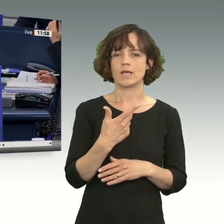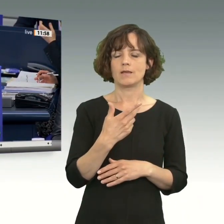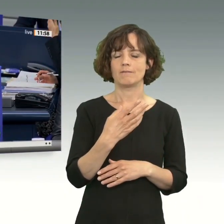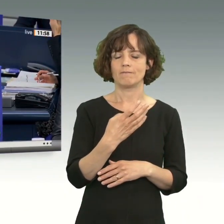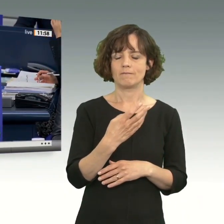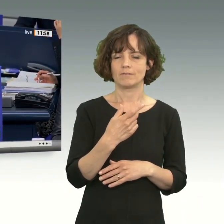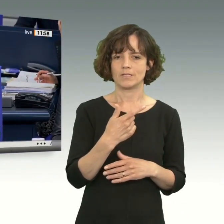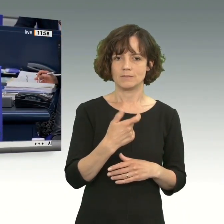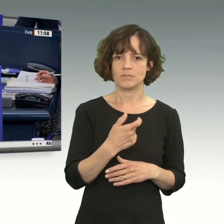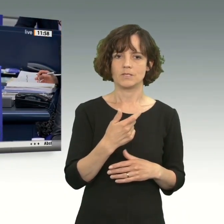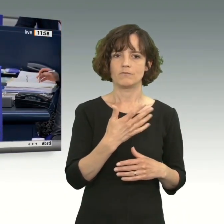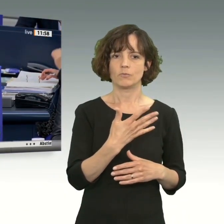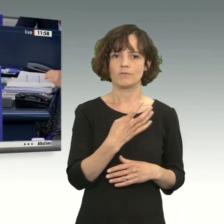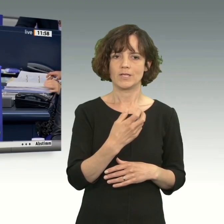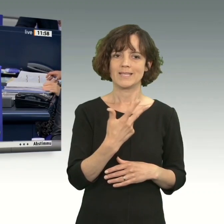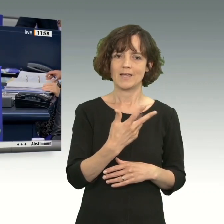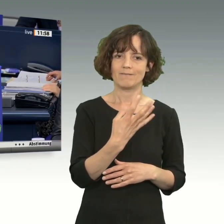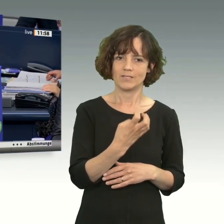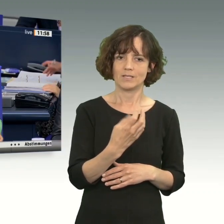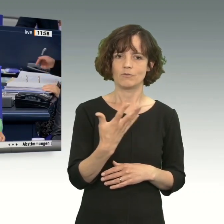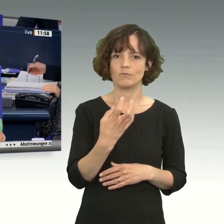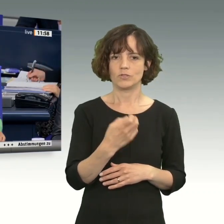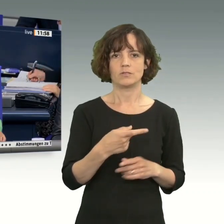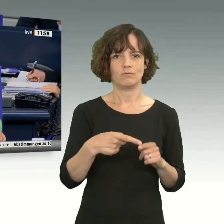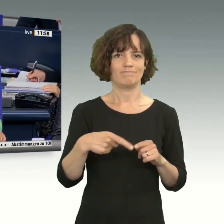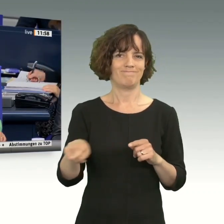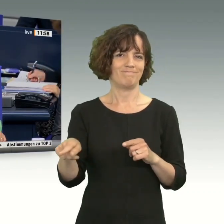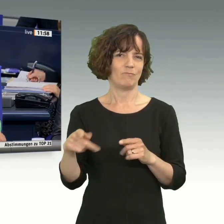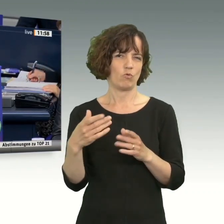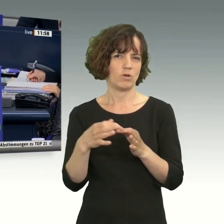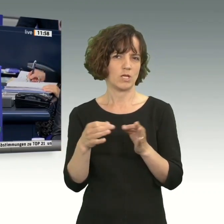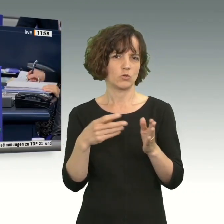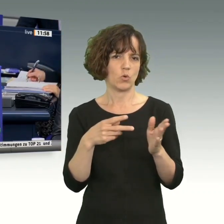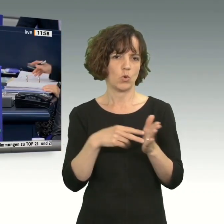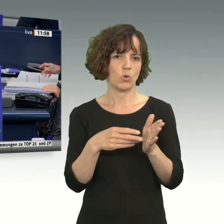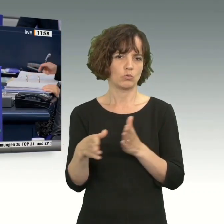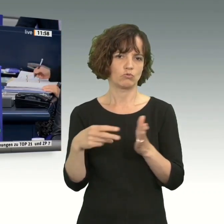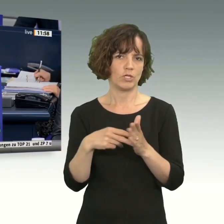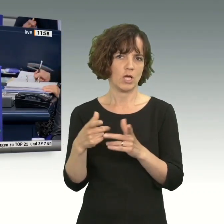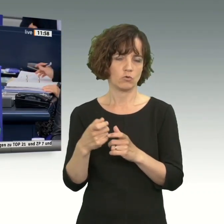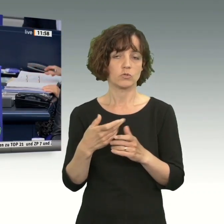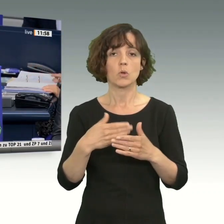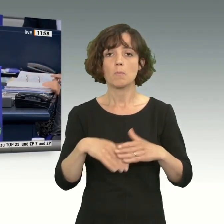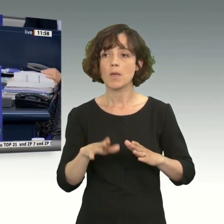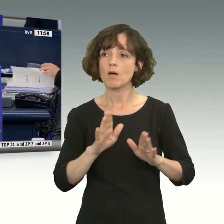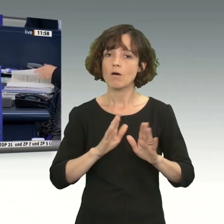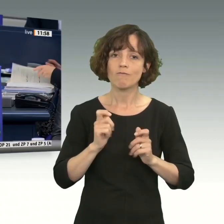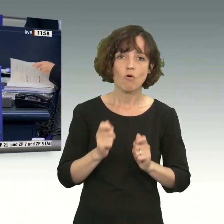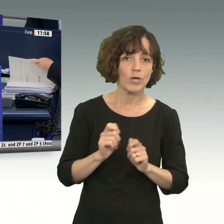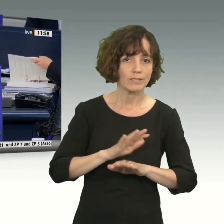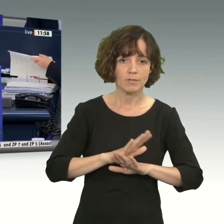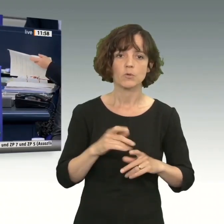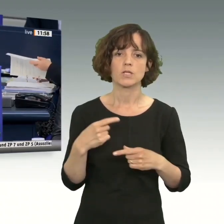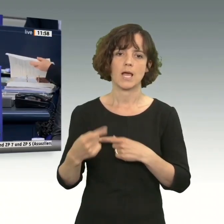an die in der Tagesordnung aufgeführten Ausschüsse vorgeschlagen. Weitere Überweisungsvorschläge sehe ich nicht. Dann verfahren wir so.